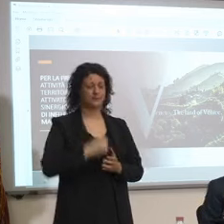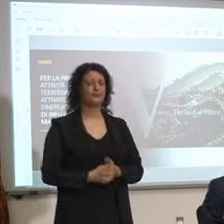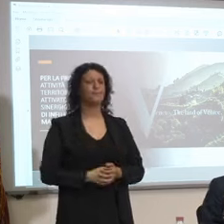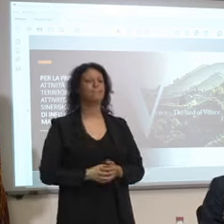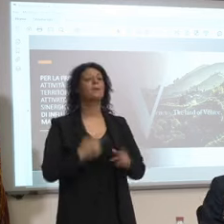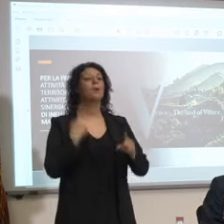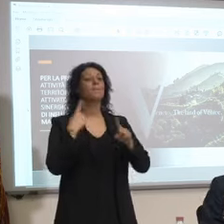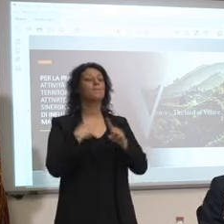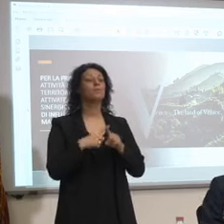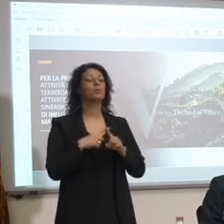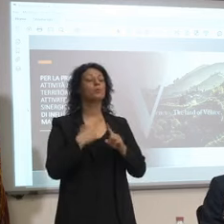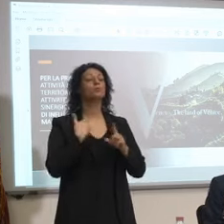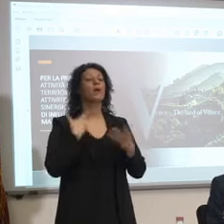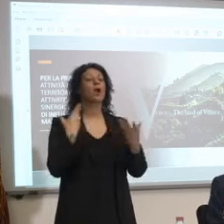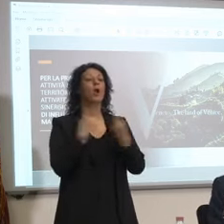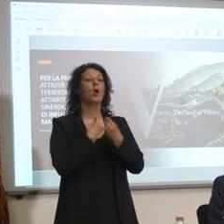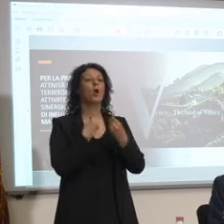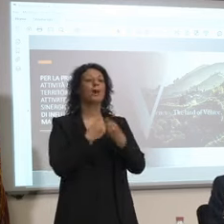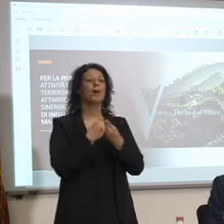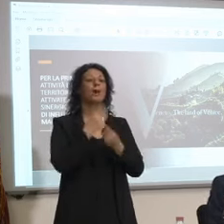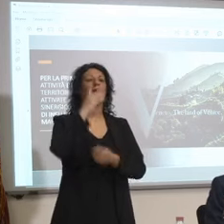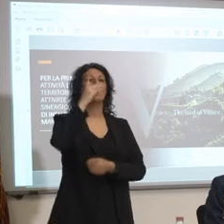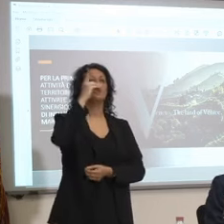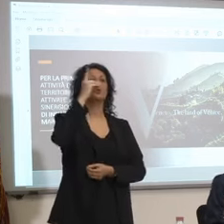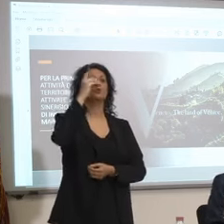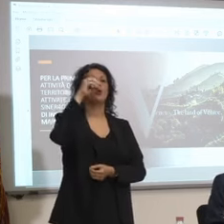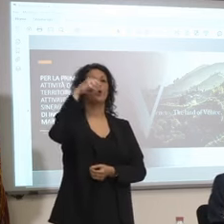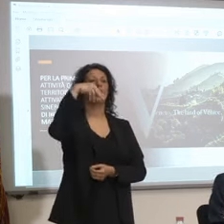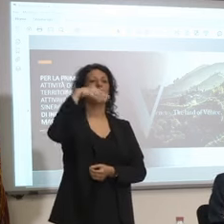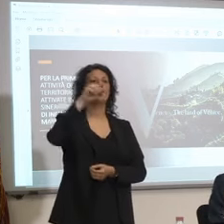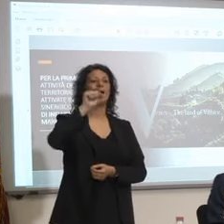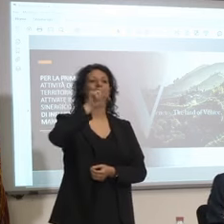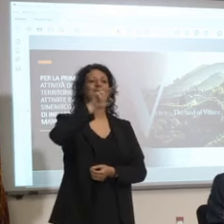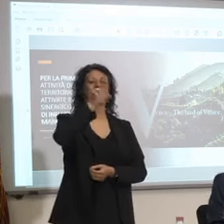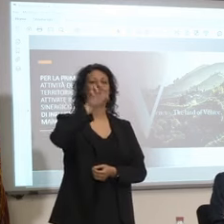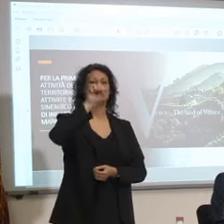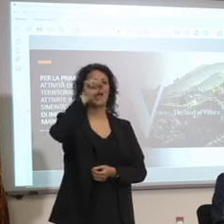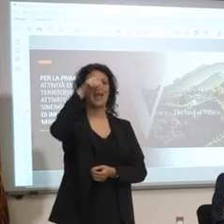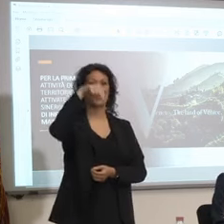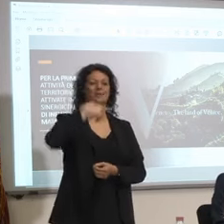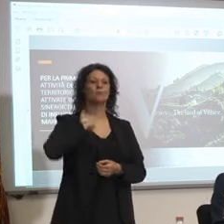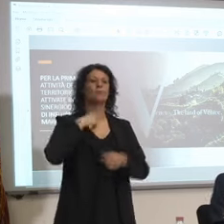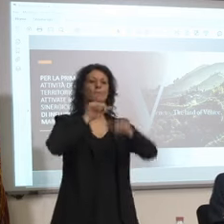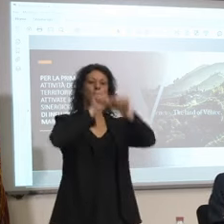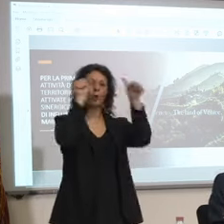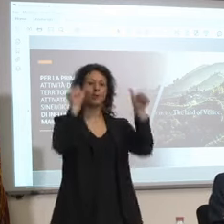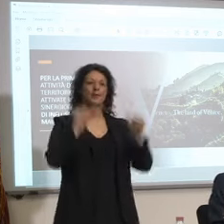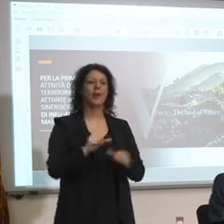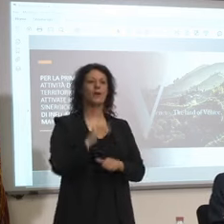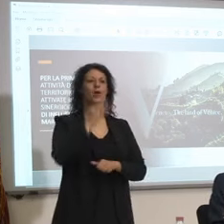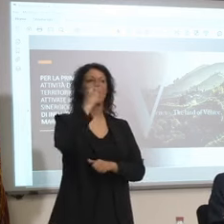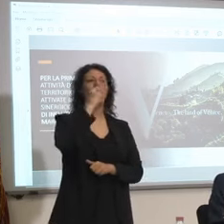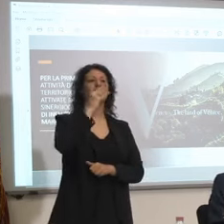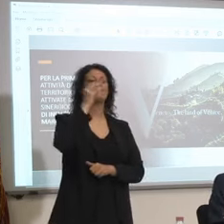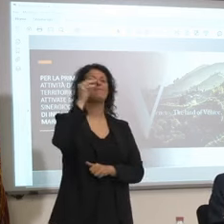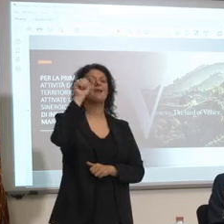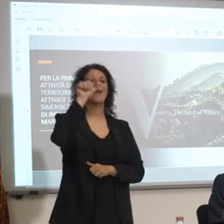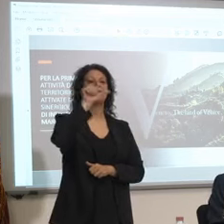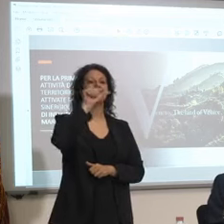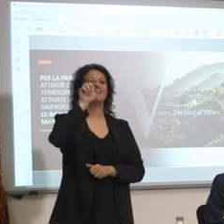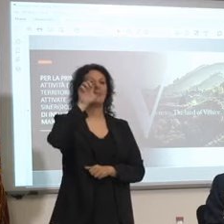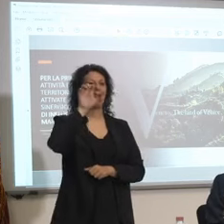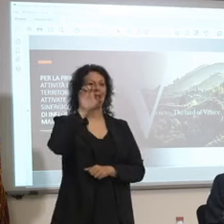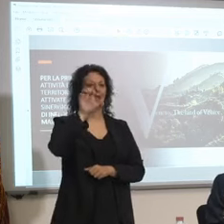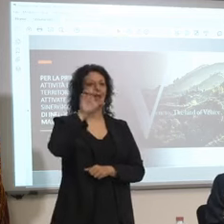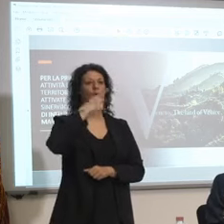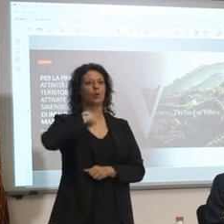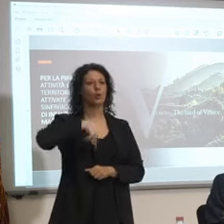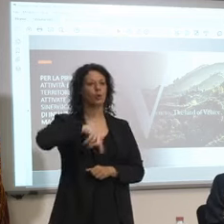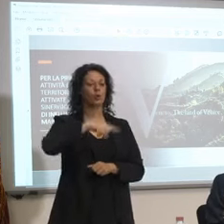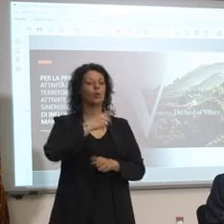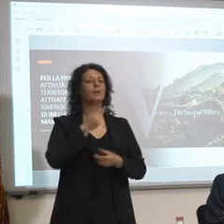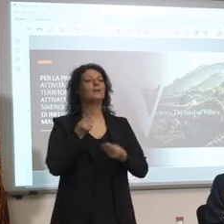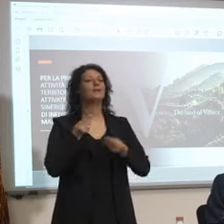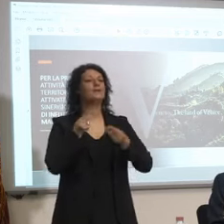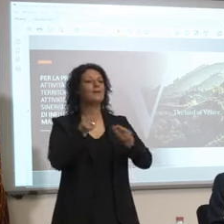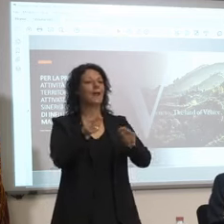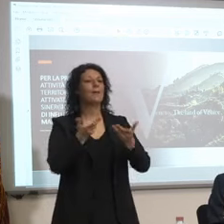lo spiegherà lei perché è roba sua sull'FSE daremo anche aiuti alle aziende che